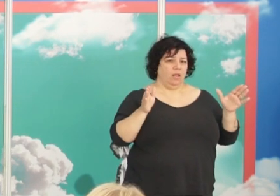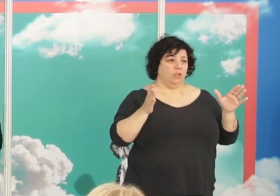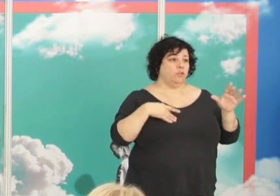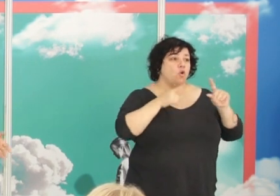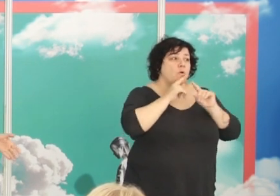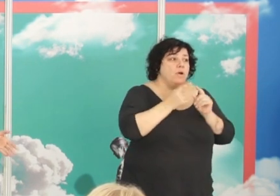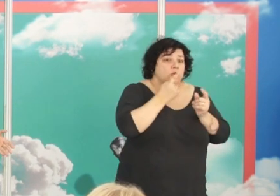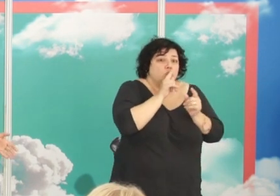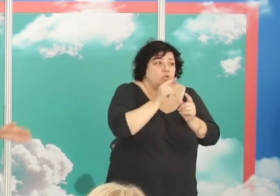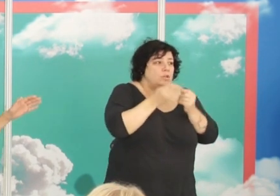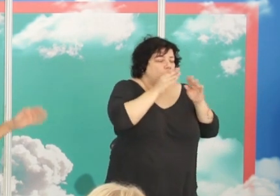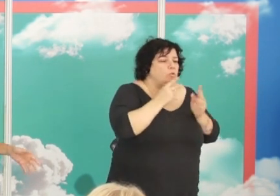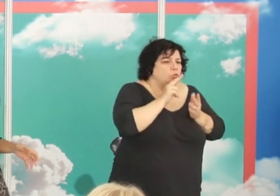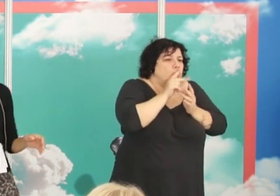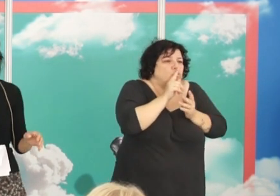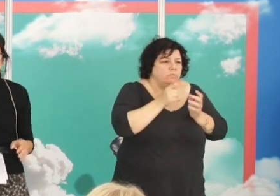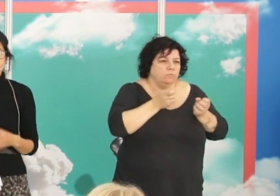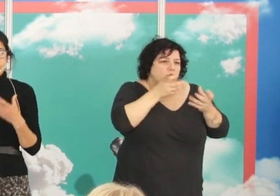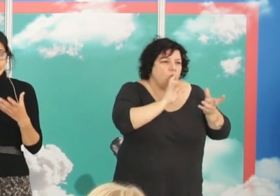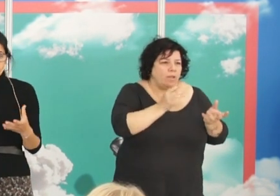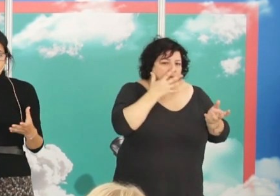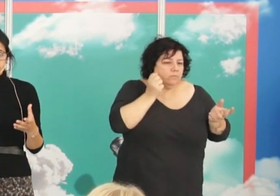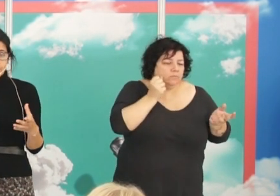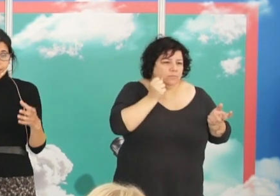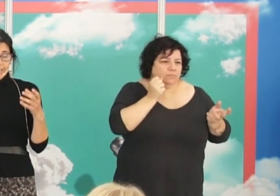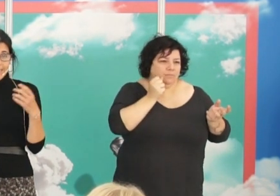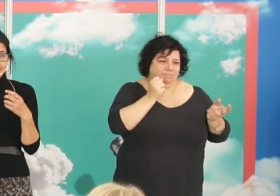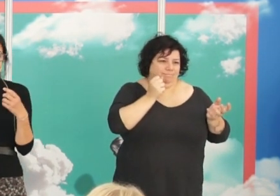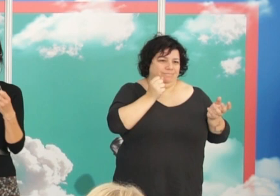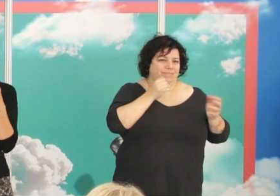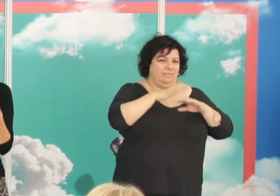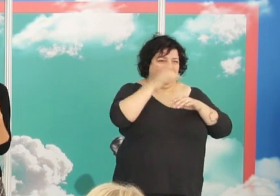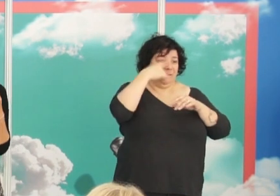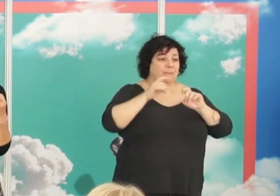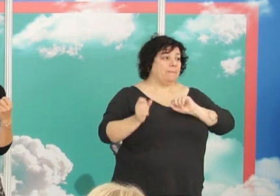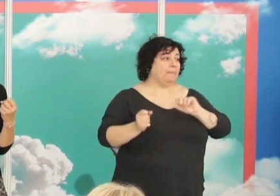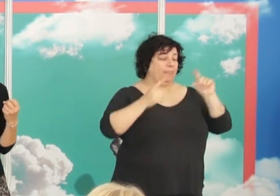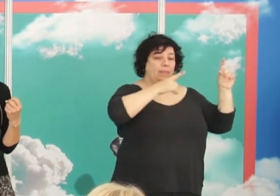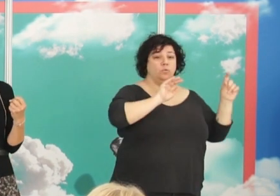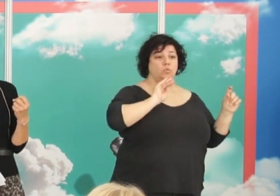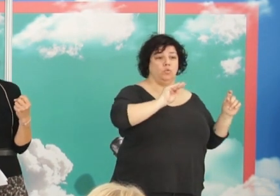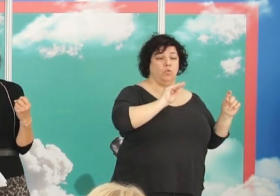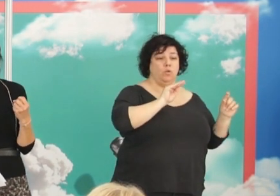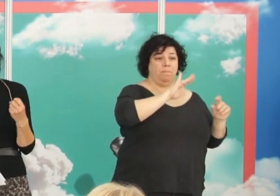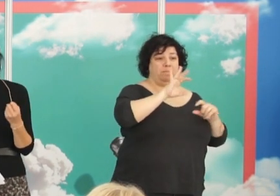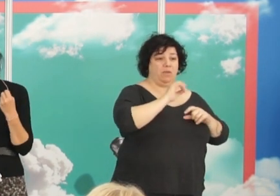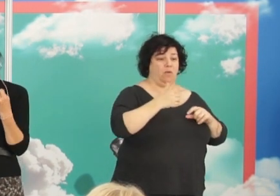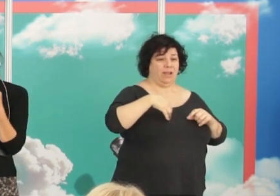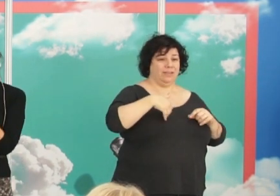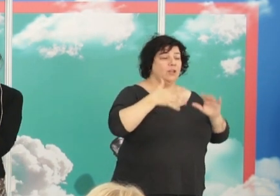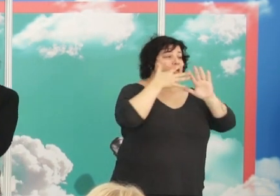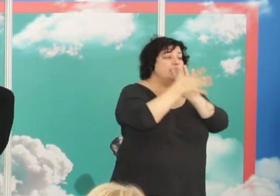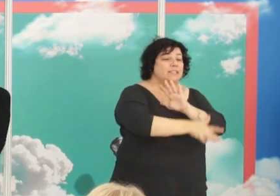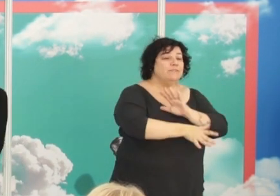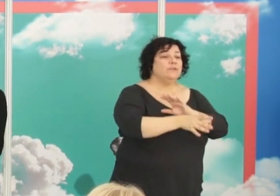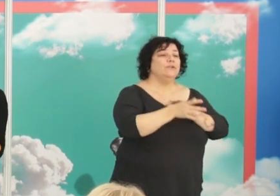puntillas cuando relatábamos su historia bueno pues para que se hagan una idea el exilio de Pío del Río Ortega en Argentina supuso